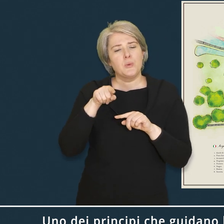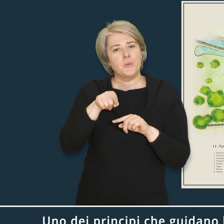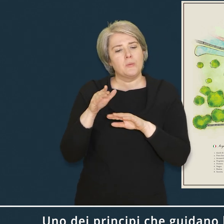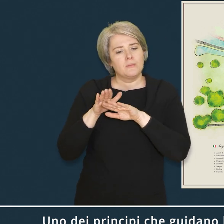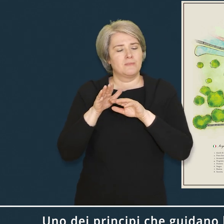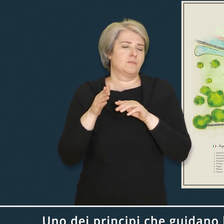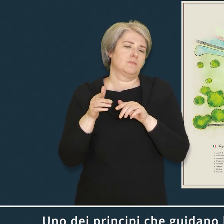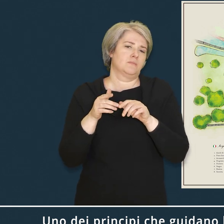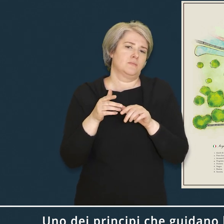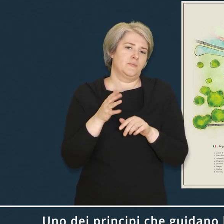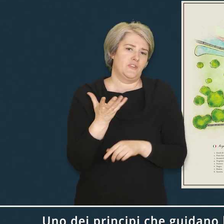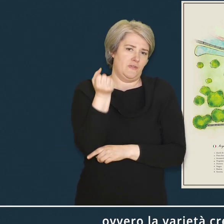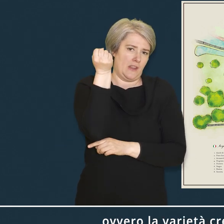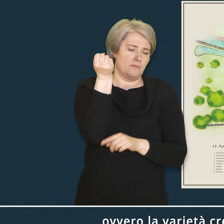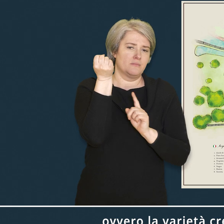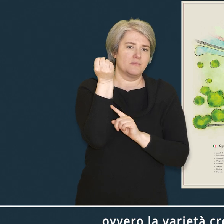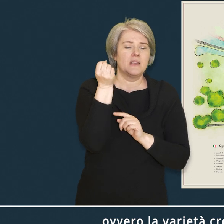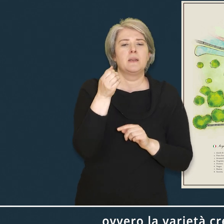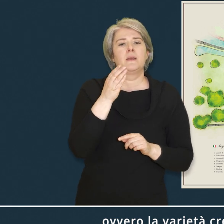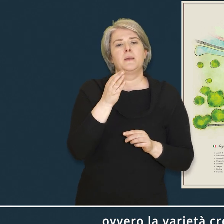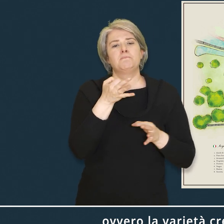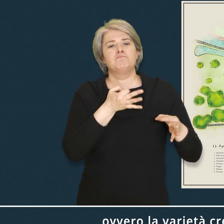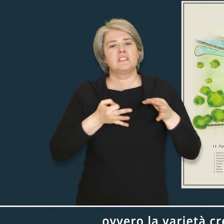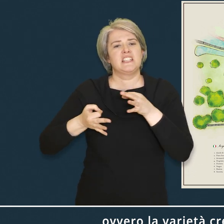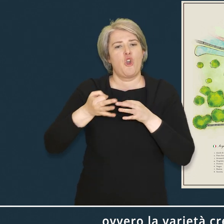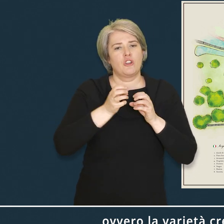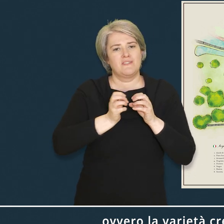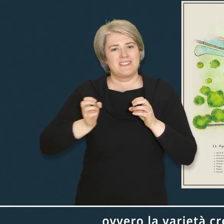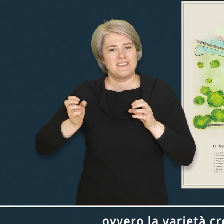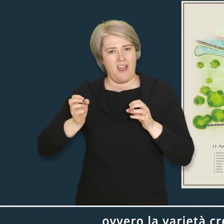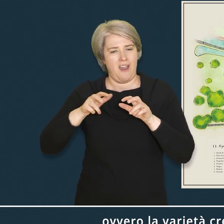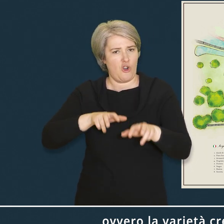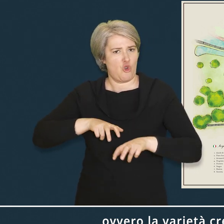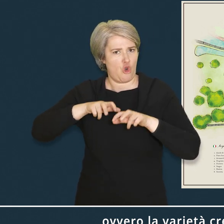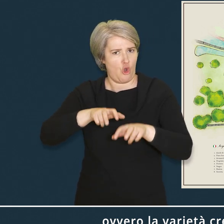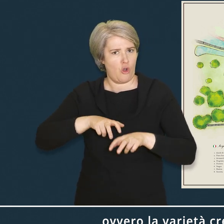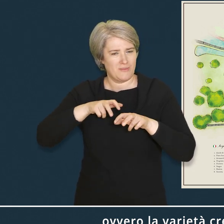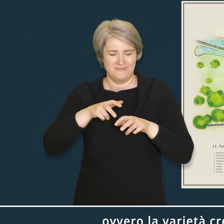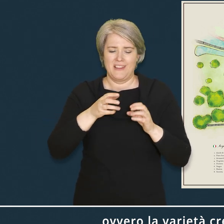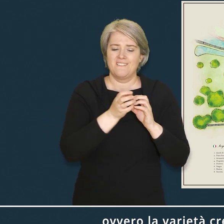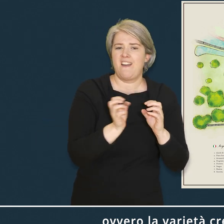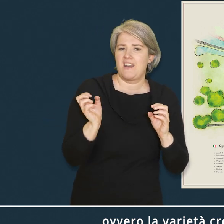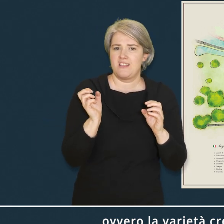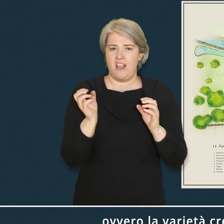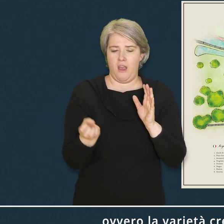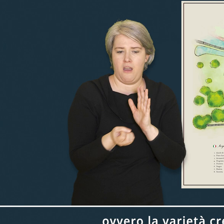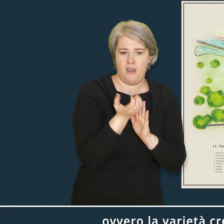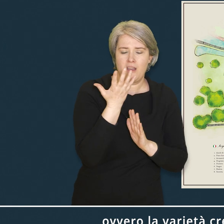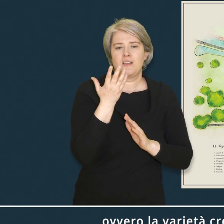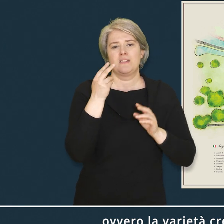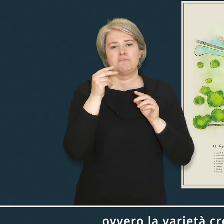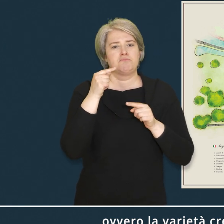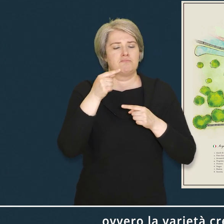biodiversità agronomica ovvero la varietà creata nei secoli dall'uomo per la coltivazione di